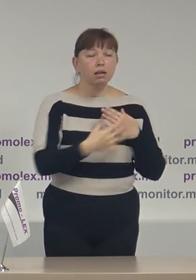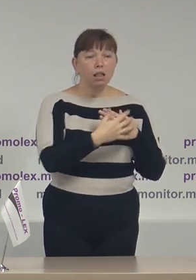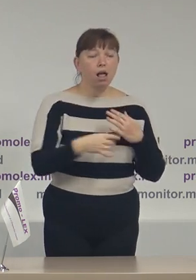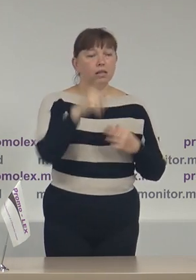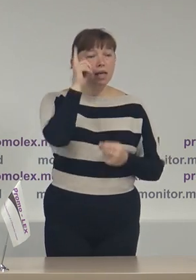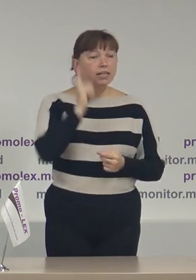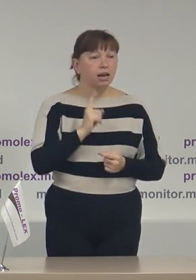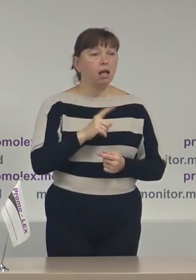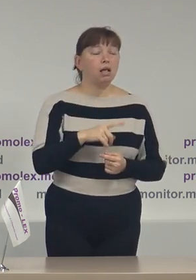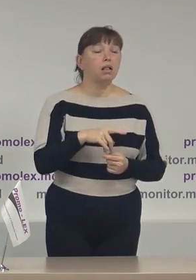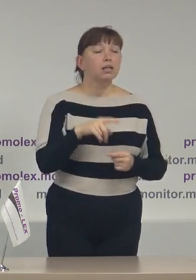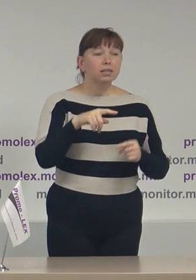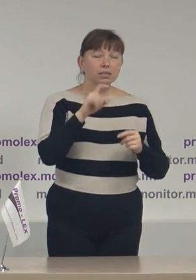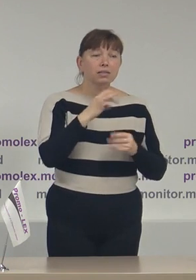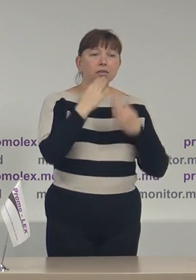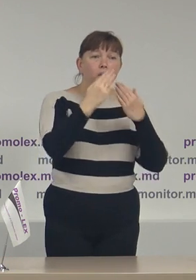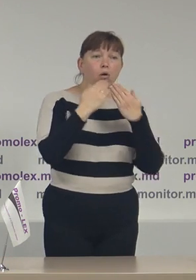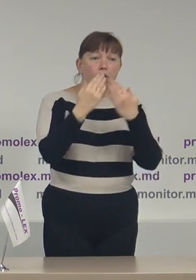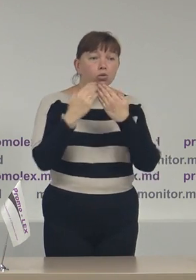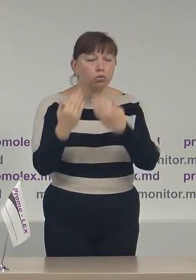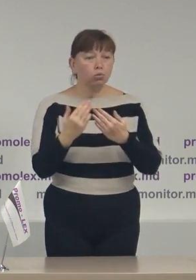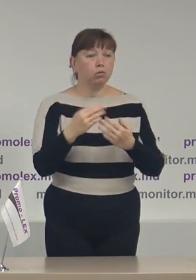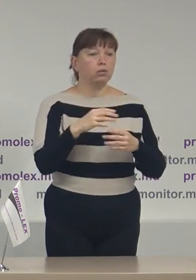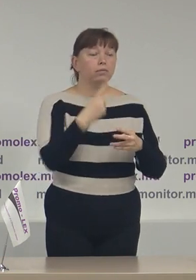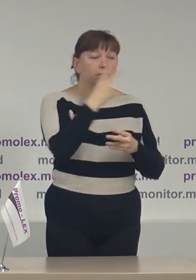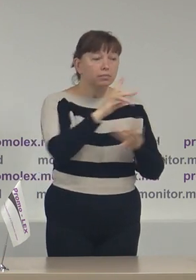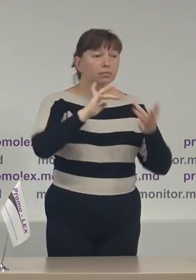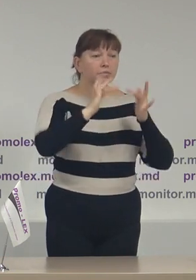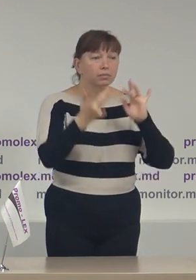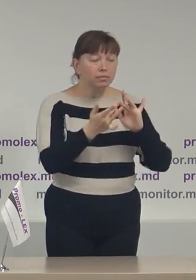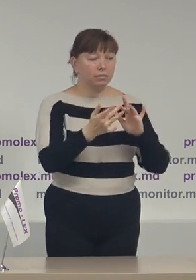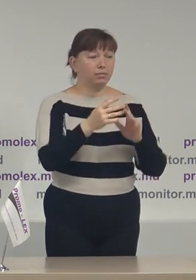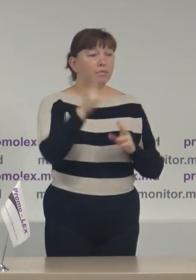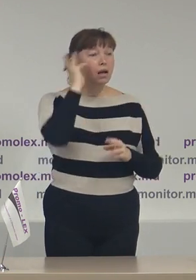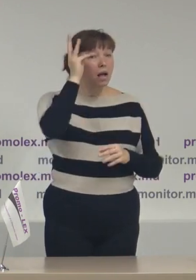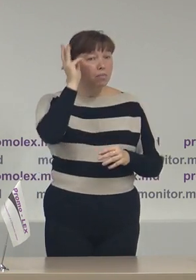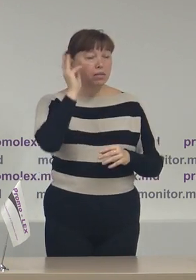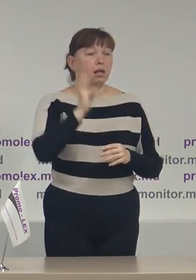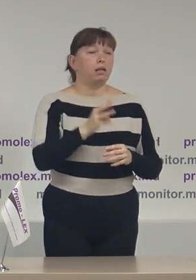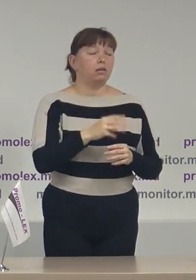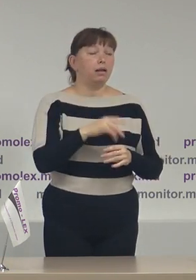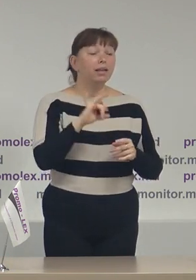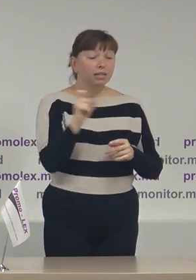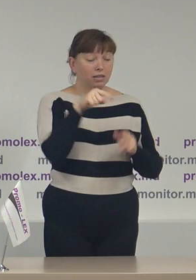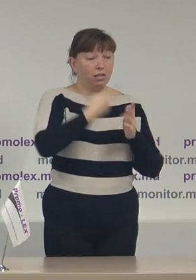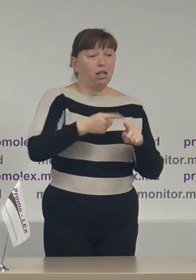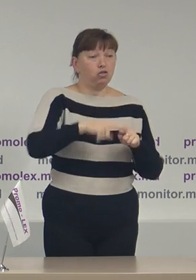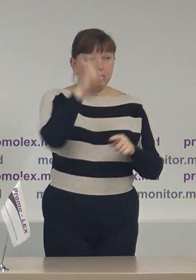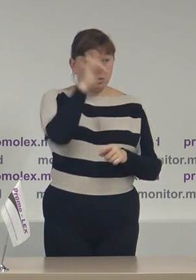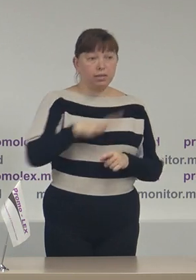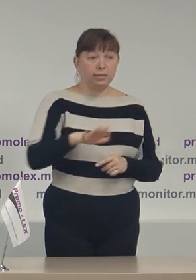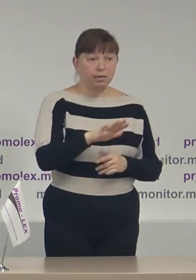să consulte paginile ambasadelor, misiunilor diplomatice din aceste țări